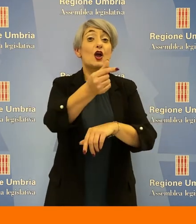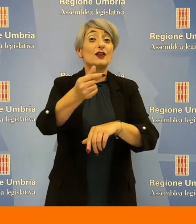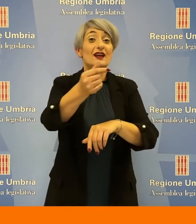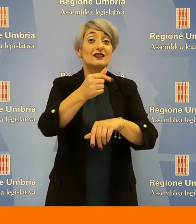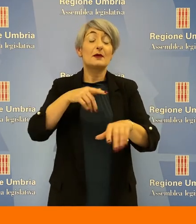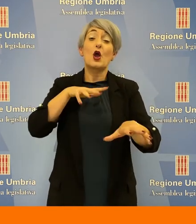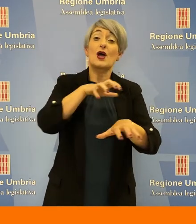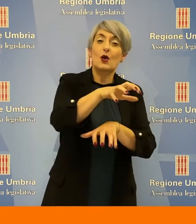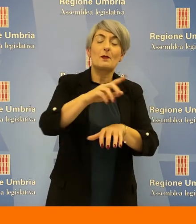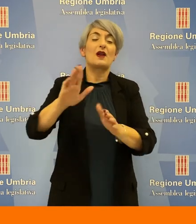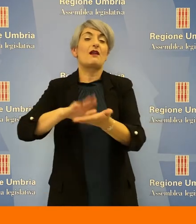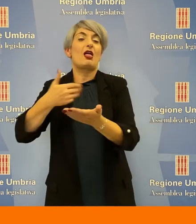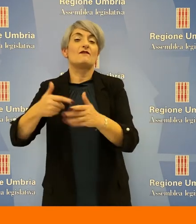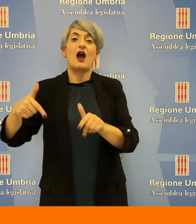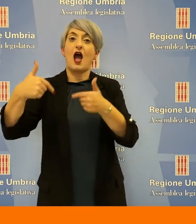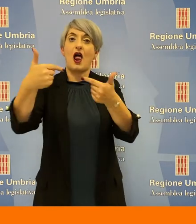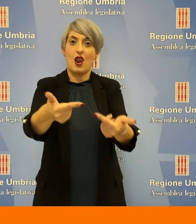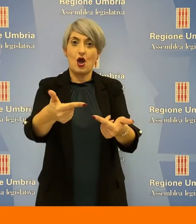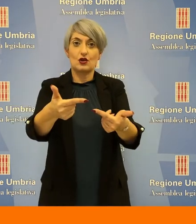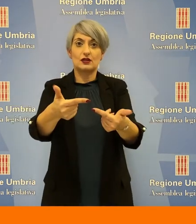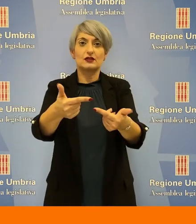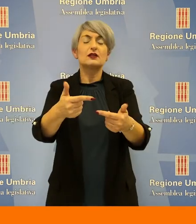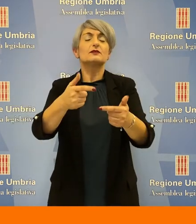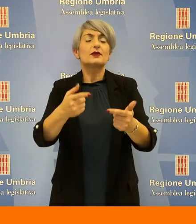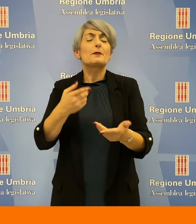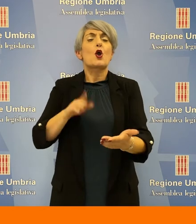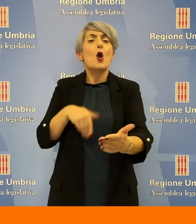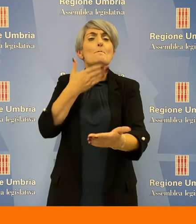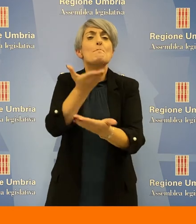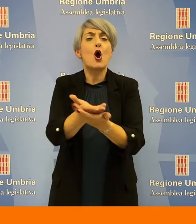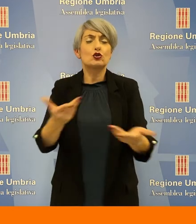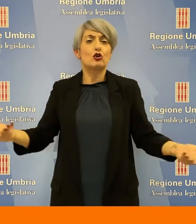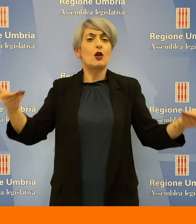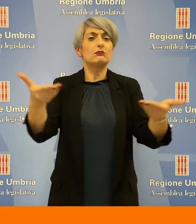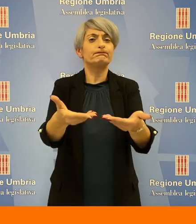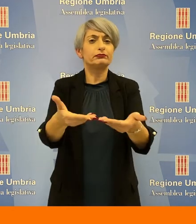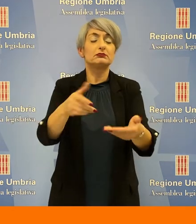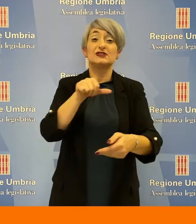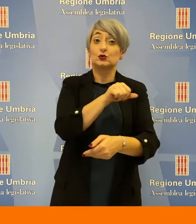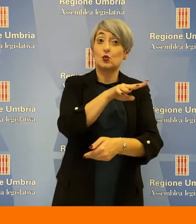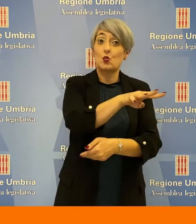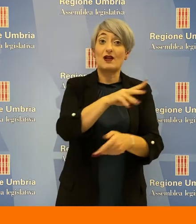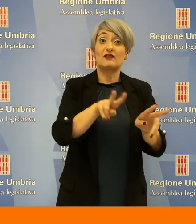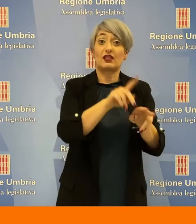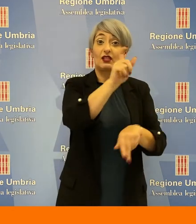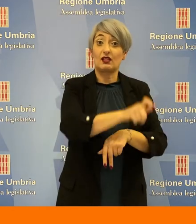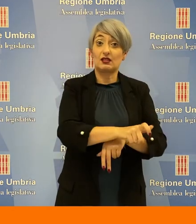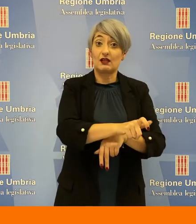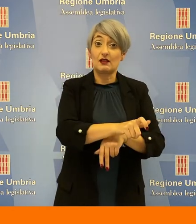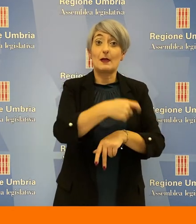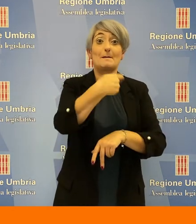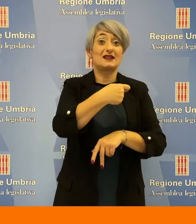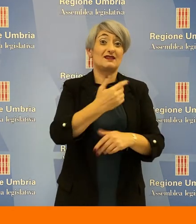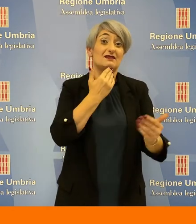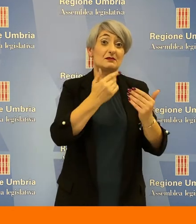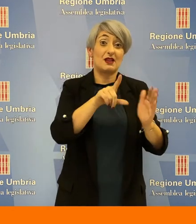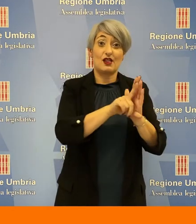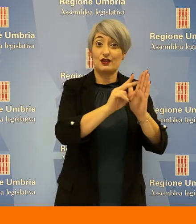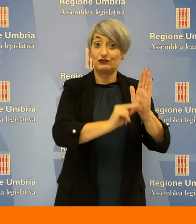i consiglieri Marco Squarta, Fratelli d'Italia, presidente dell'Assemblea Legislativa, Eugenio Rondini della Lega e Simona